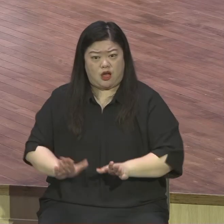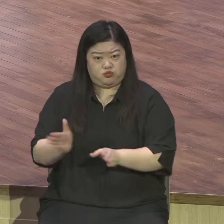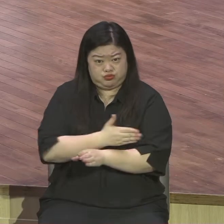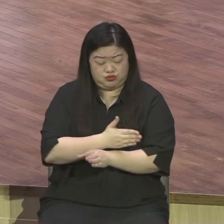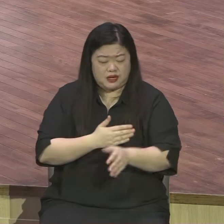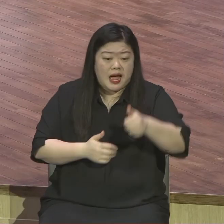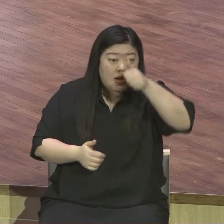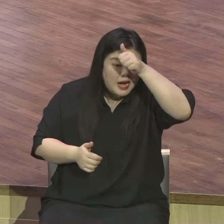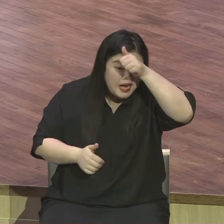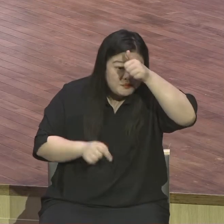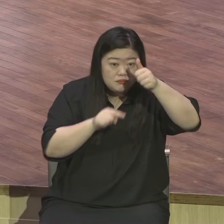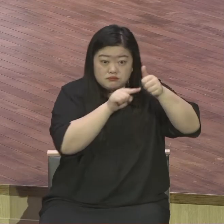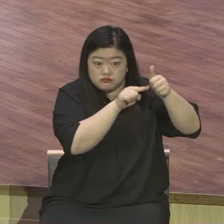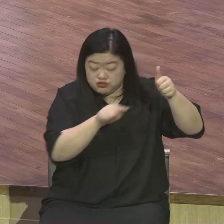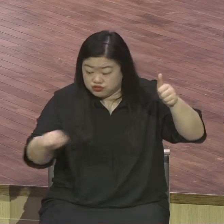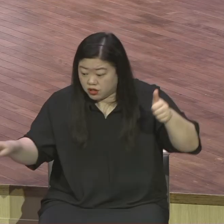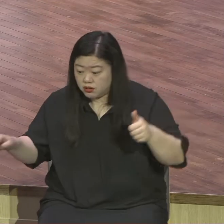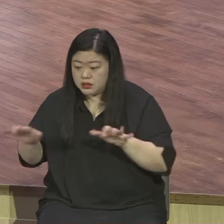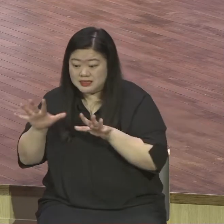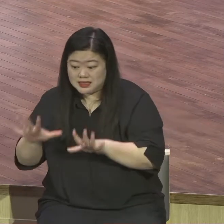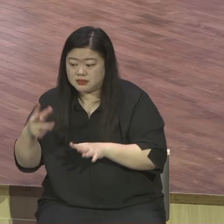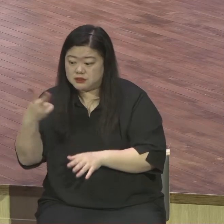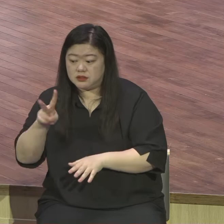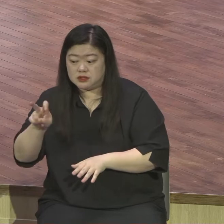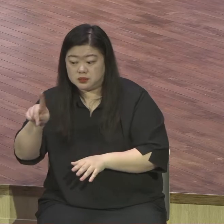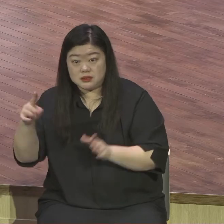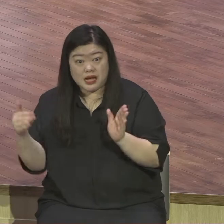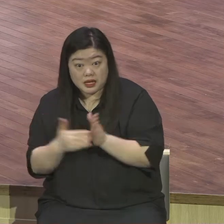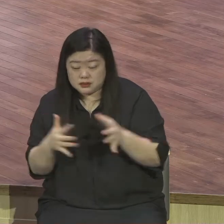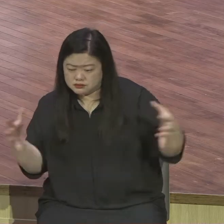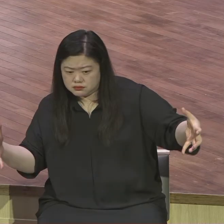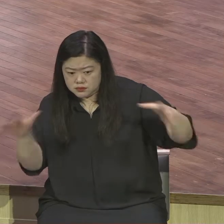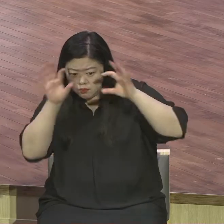자 여러분 6천년을 봤을 때